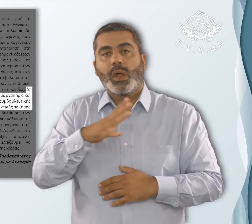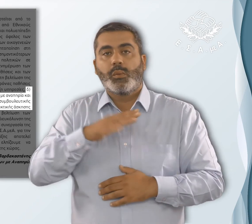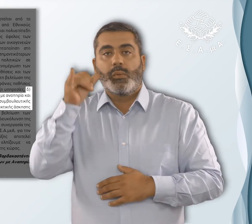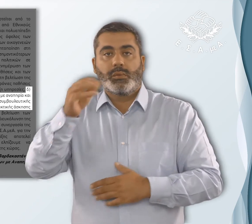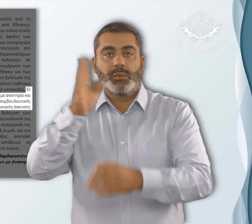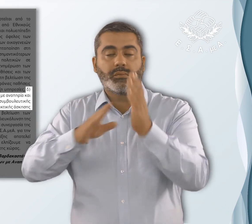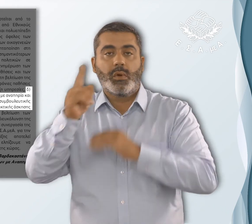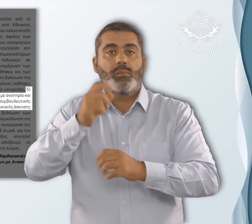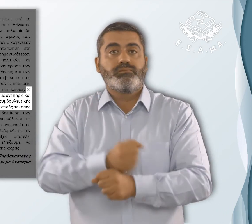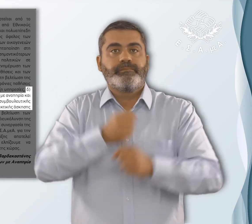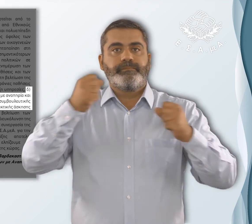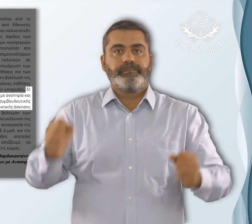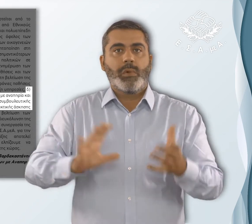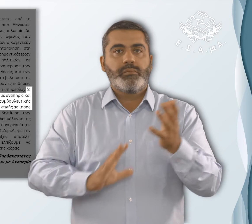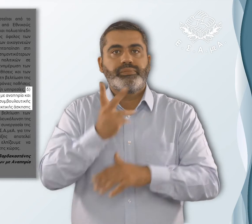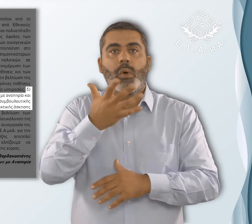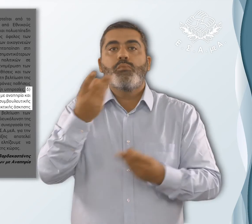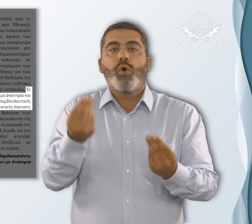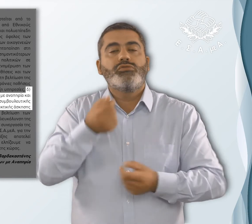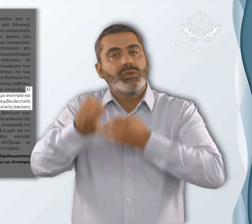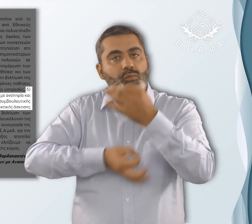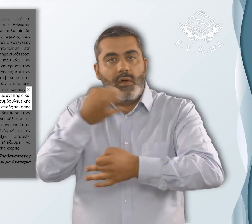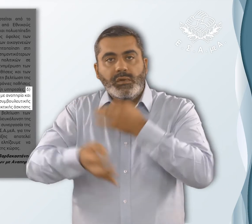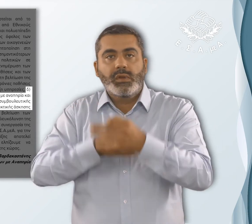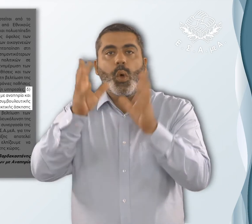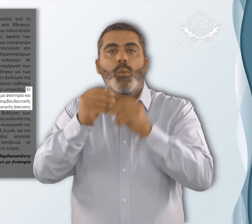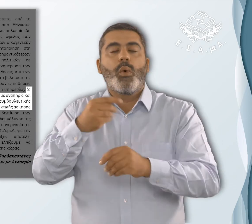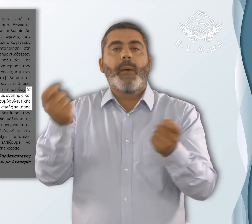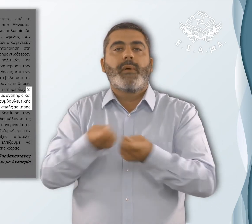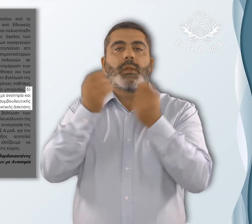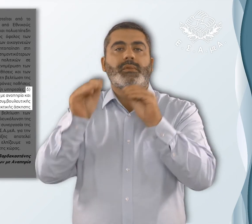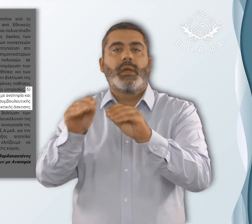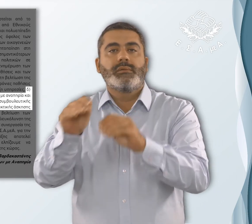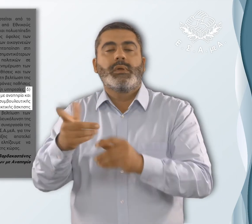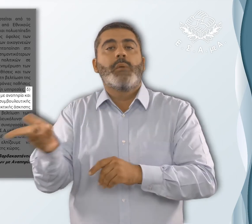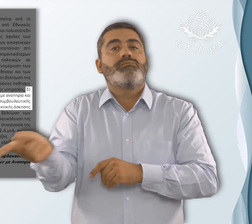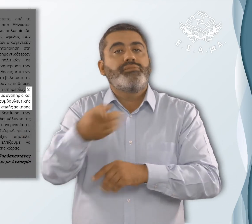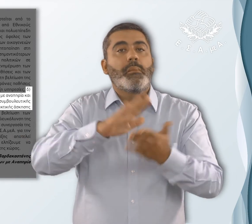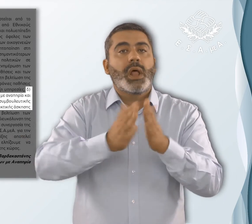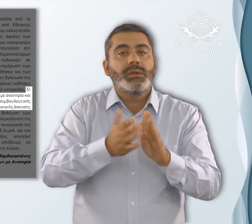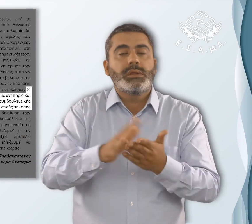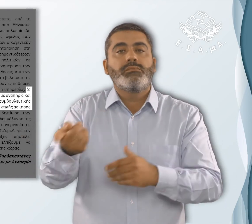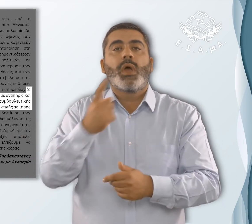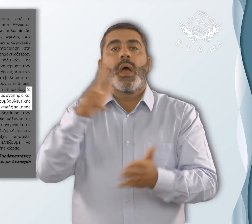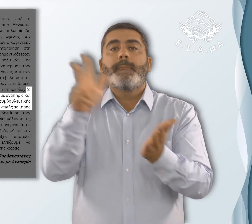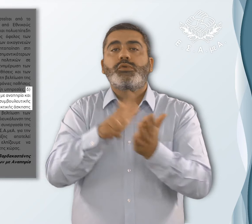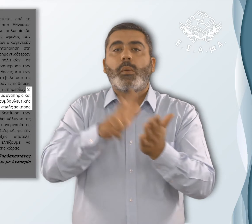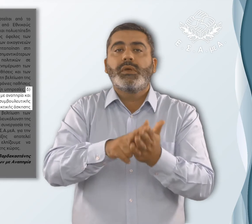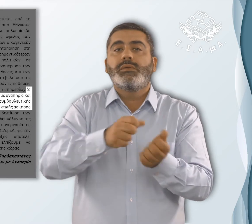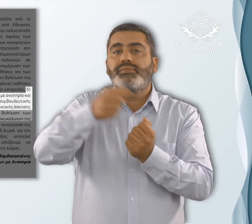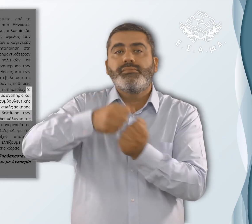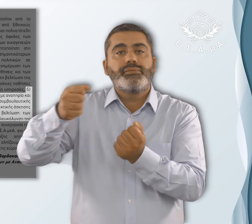παθήσεις μέσω της παροχής συμβουλευτικής υποστήριξης, επαγγελματικής κατάρτισης, πρακτικής άσκησης και απόκτησης